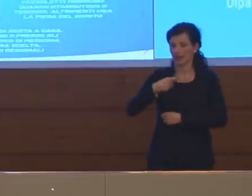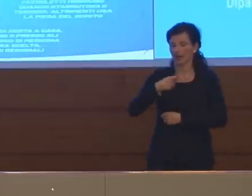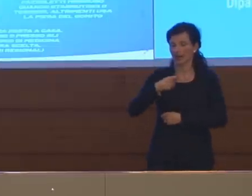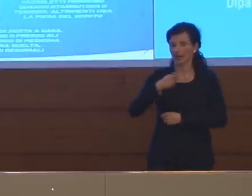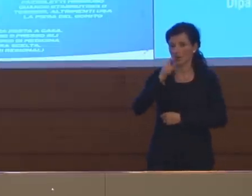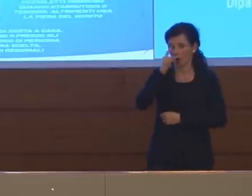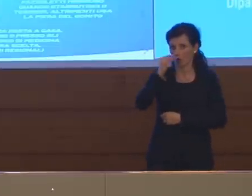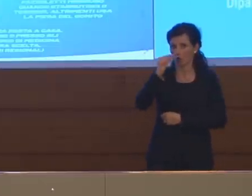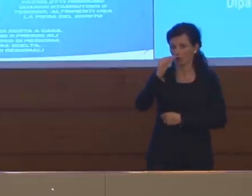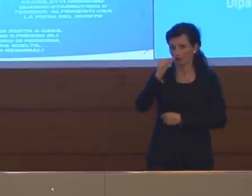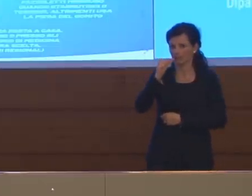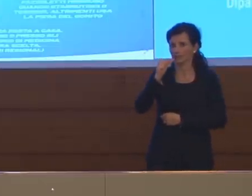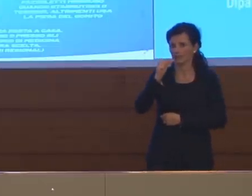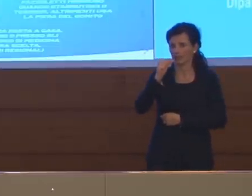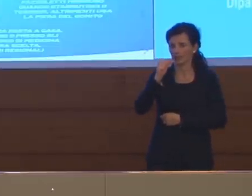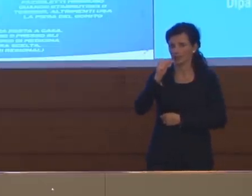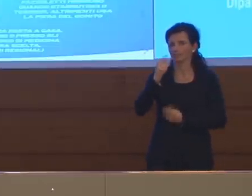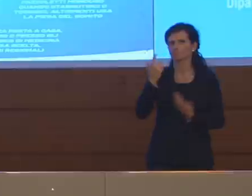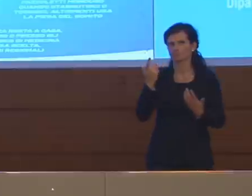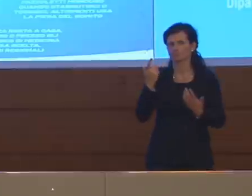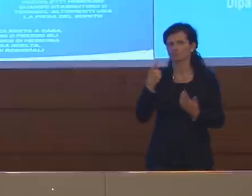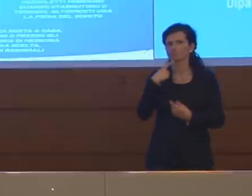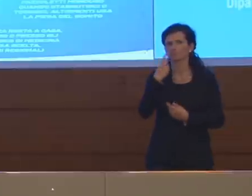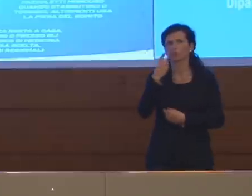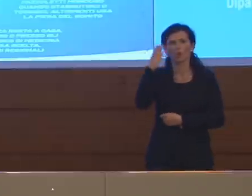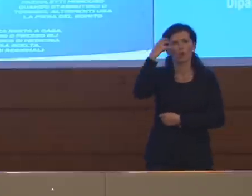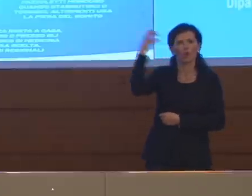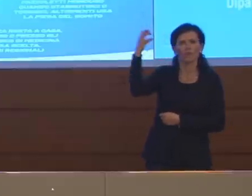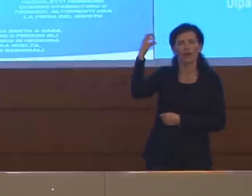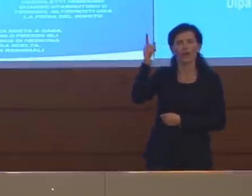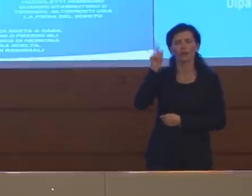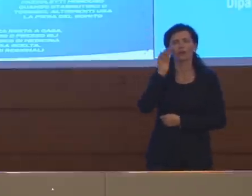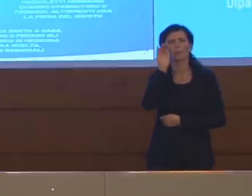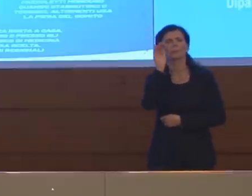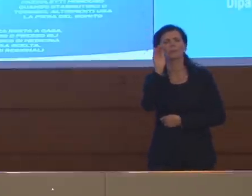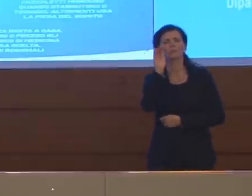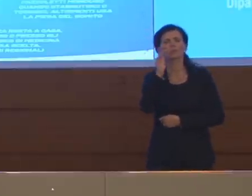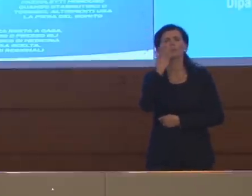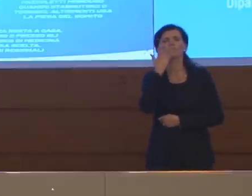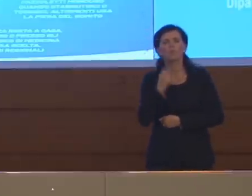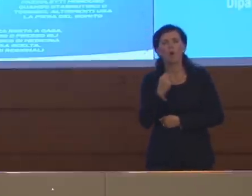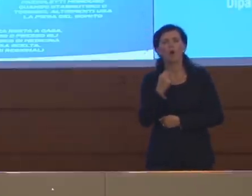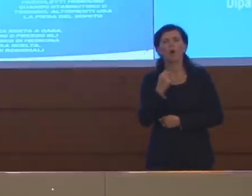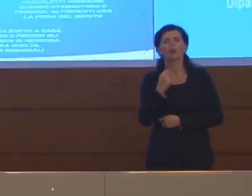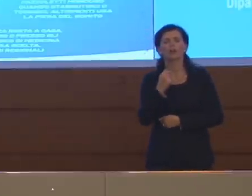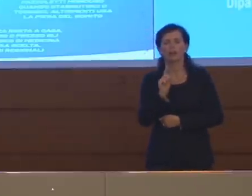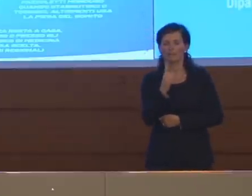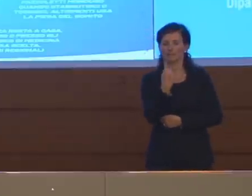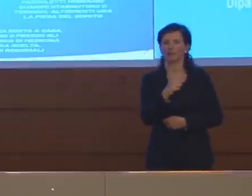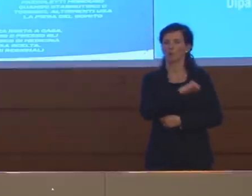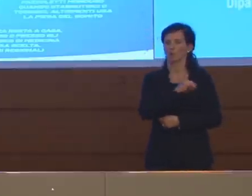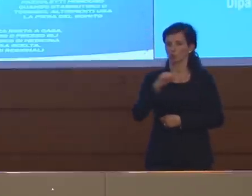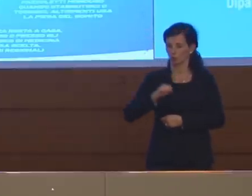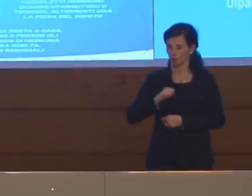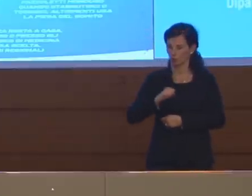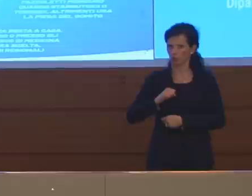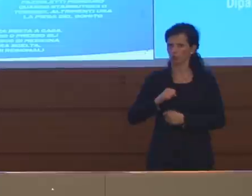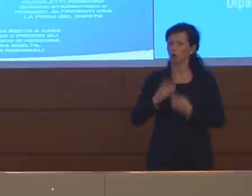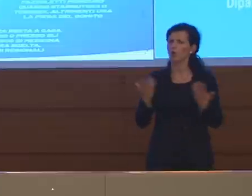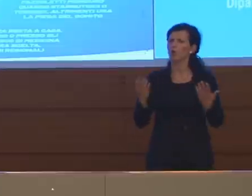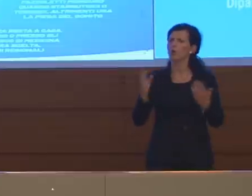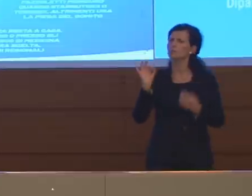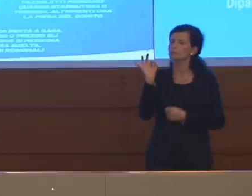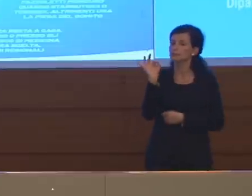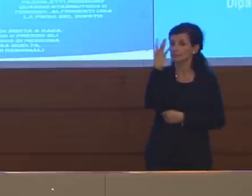fatto una previsione di ciò che il Governo vorrebbe fare addirittura il primo giugno. Ma nel caso in cui la curva